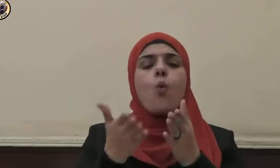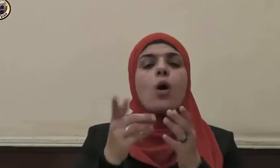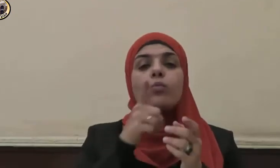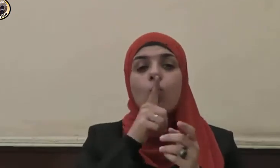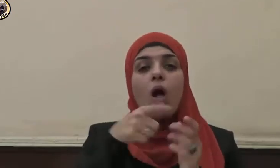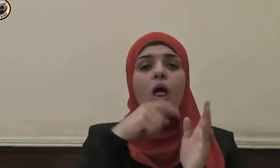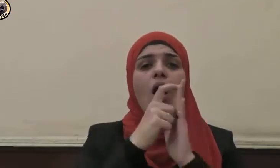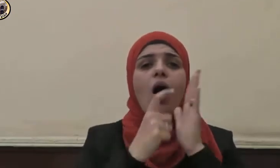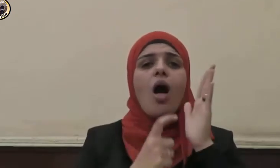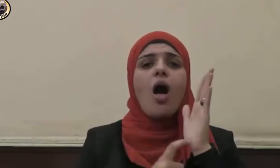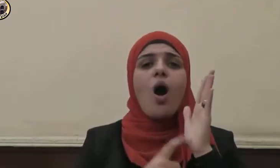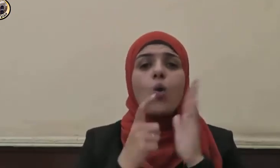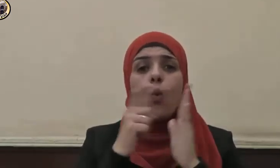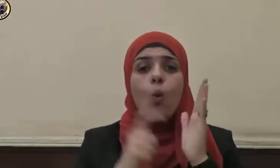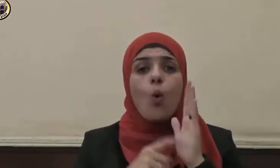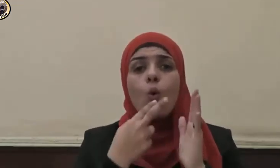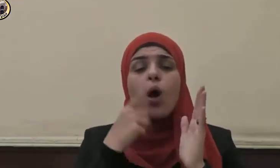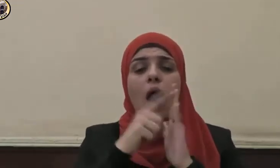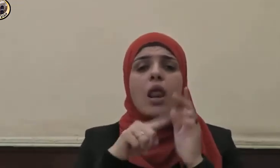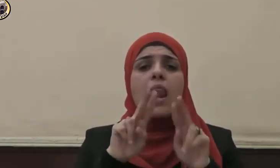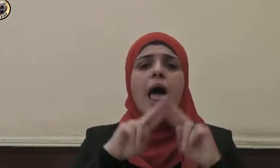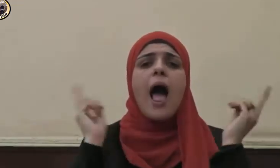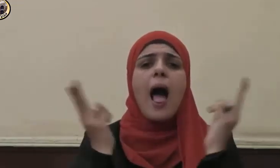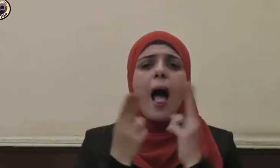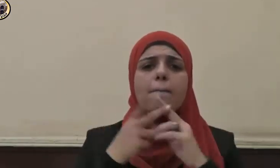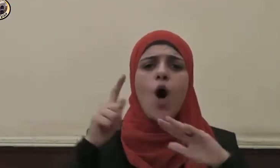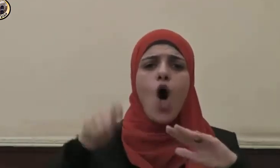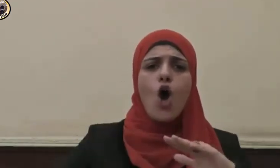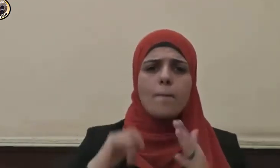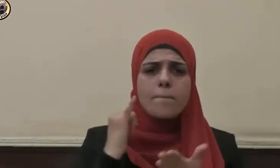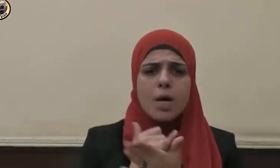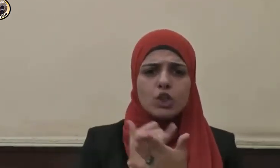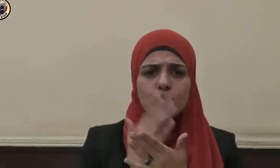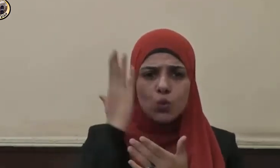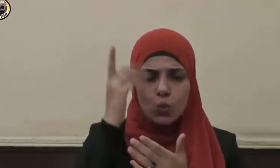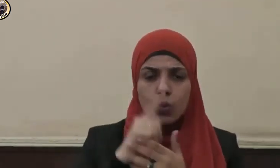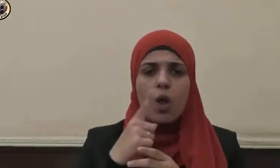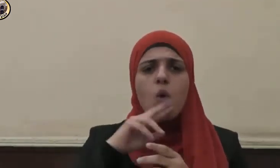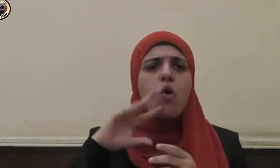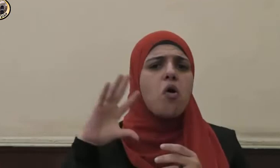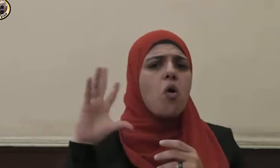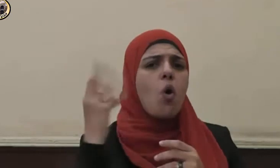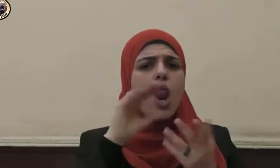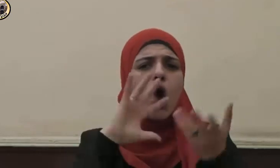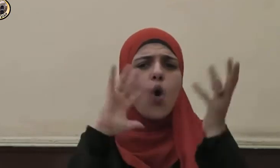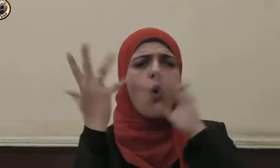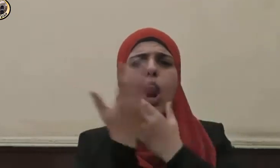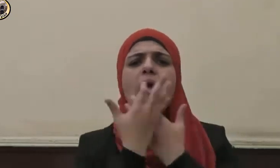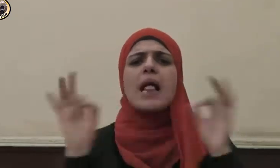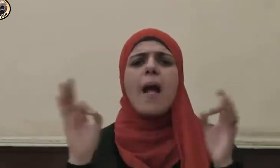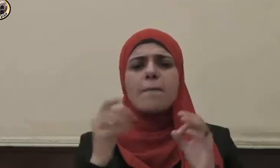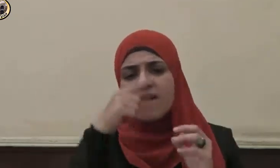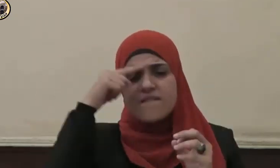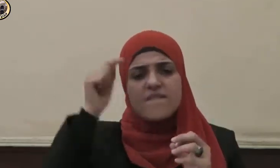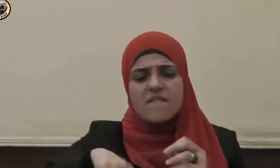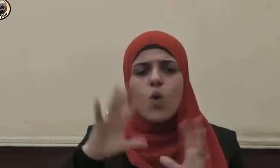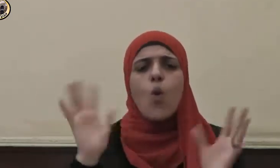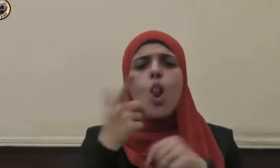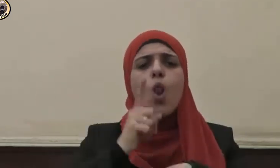قانون عام محكم يجري على الكون كله في كل زمان